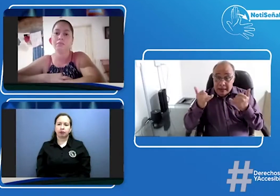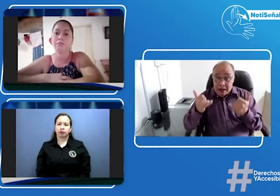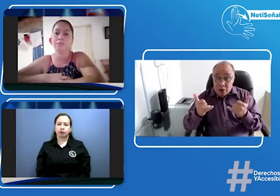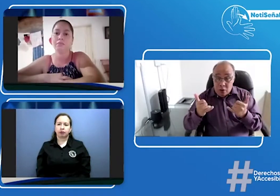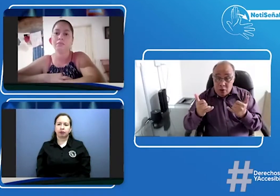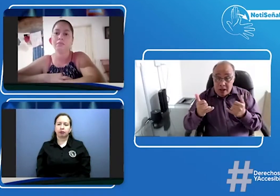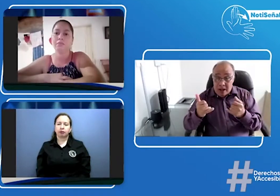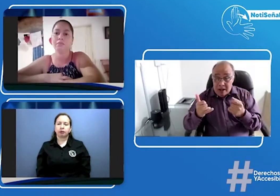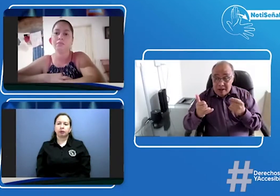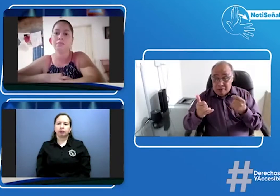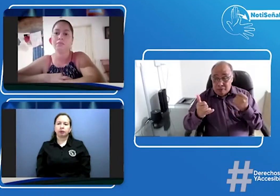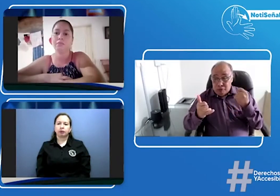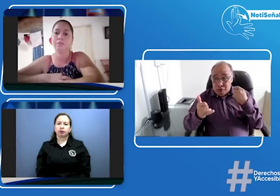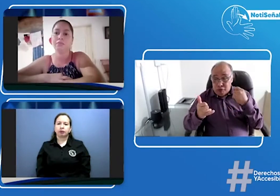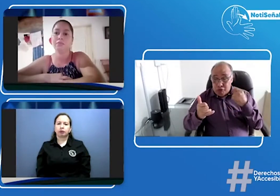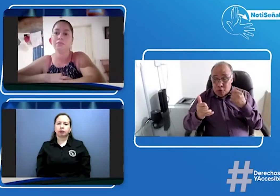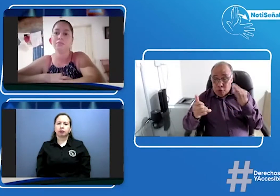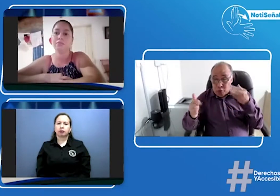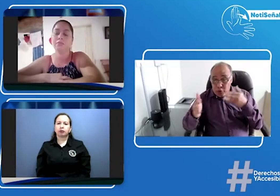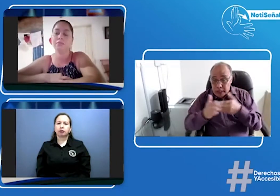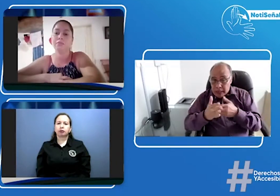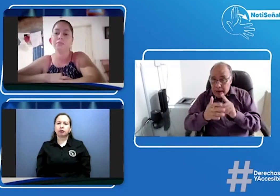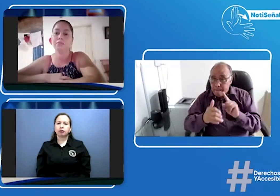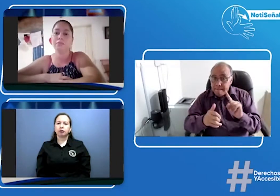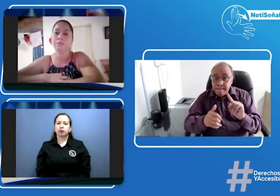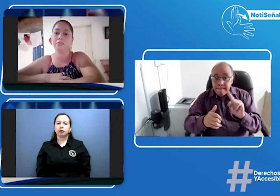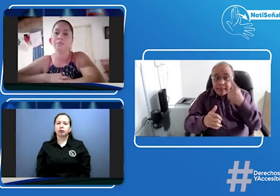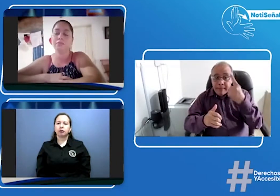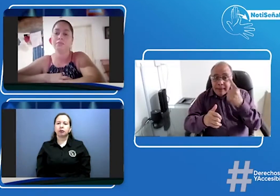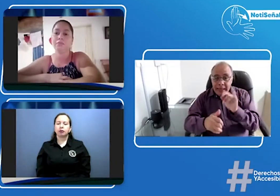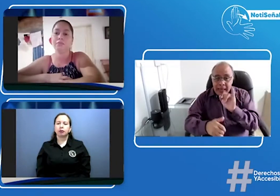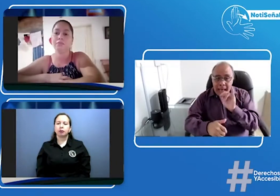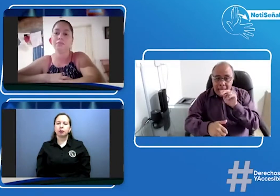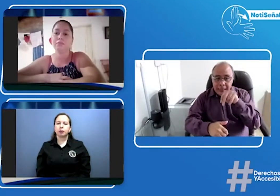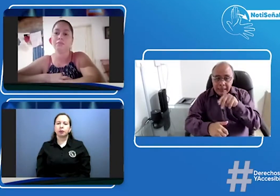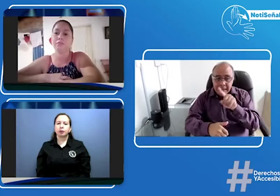¿quiere decir esto entonces que con esa primera